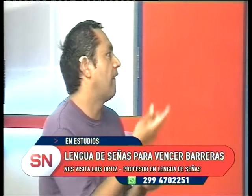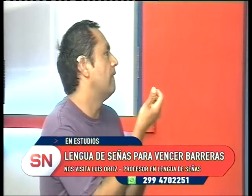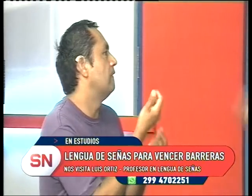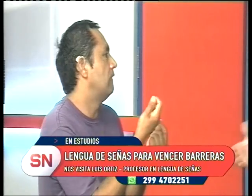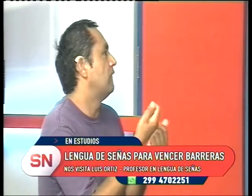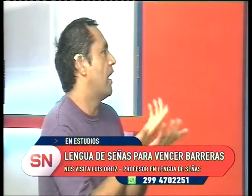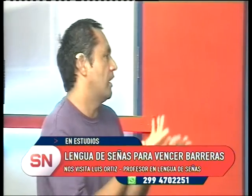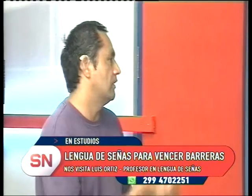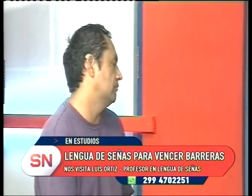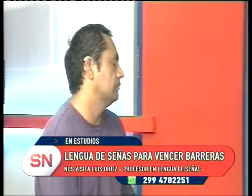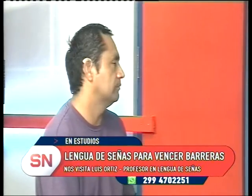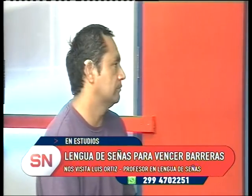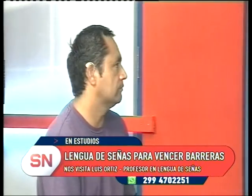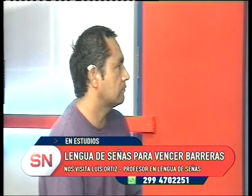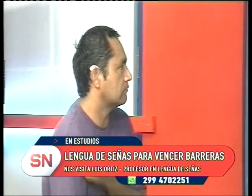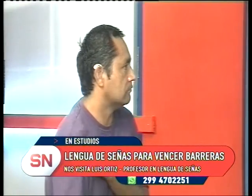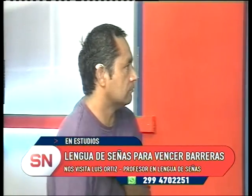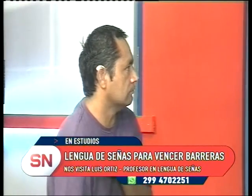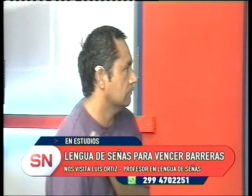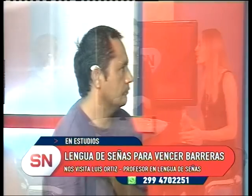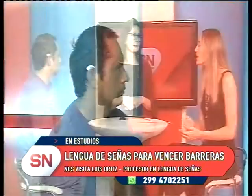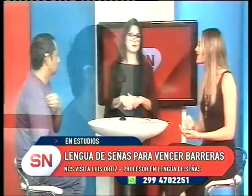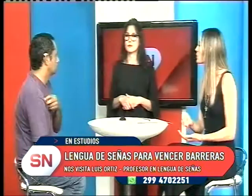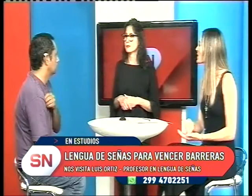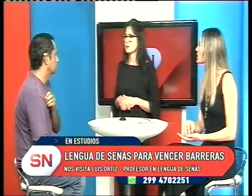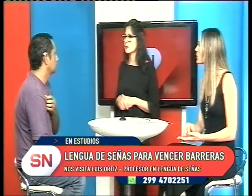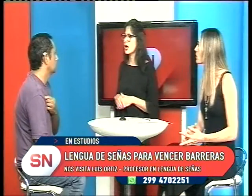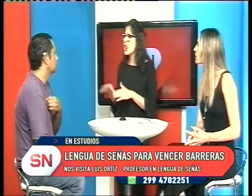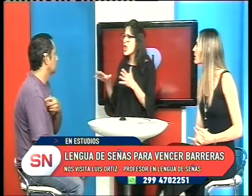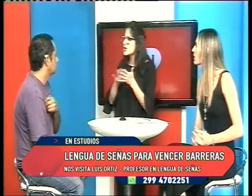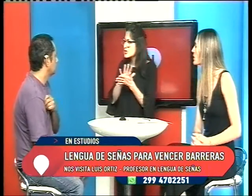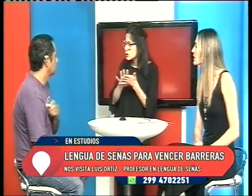toda la sociedad en completo, para que sea más fácil. ¿Ha cambiado la situación con respecto a años atrás?